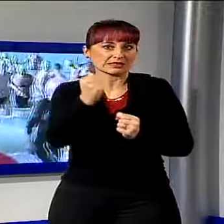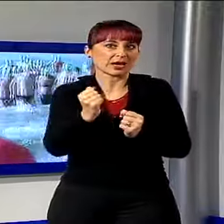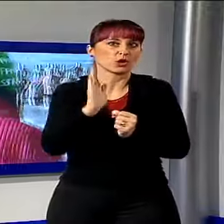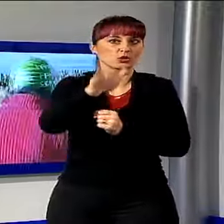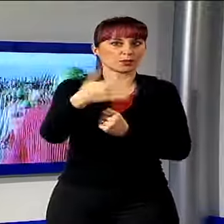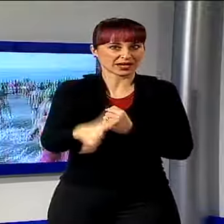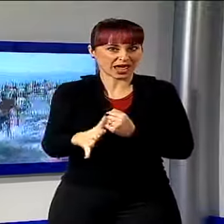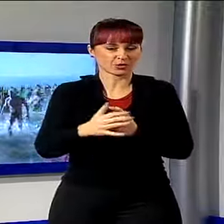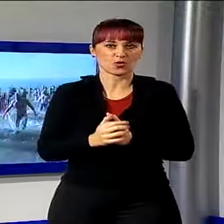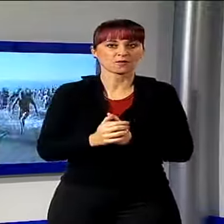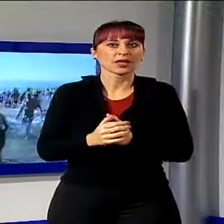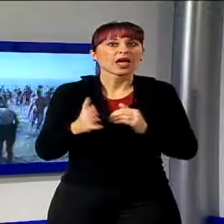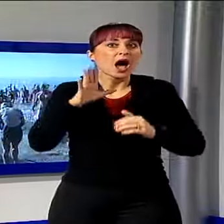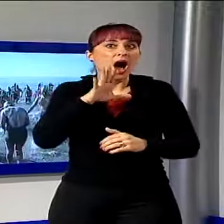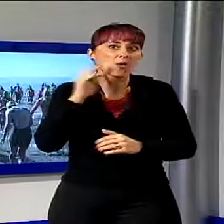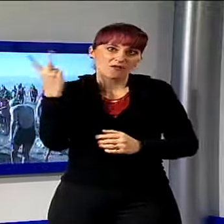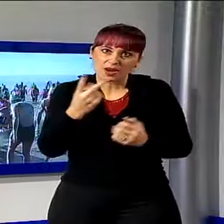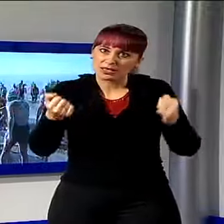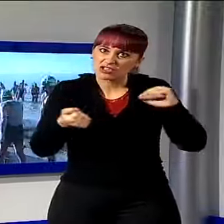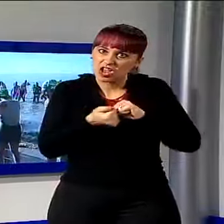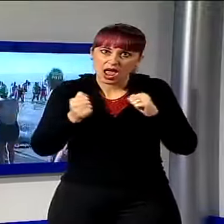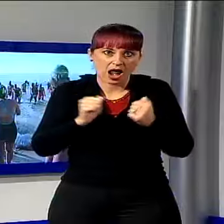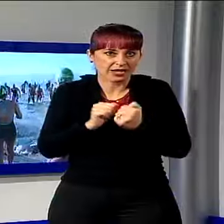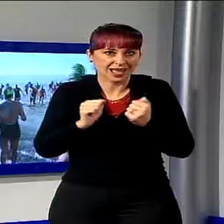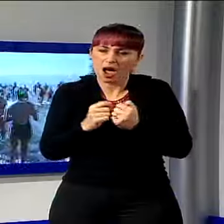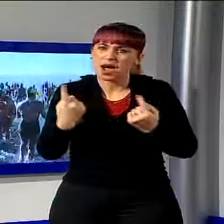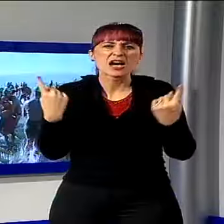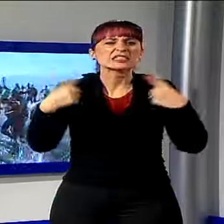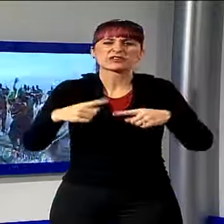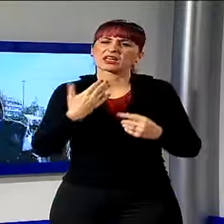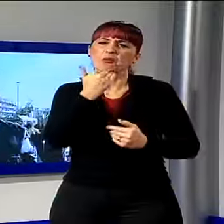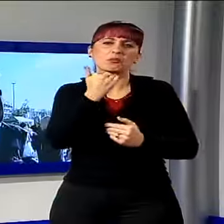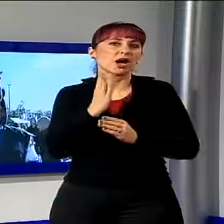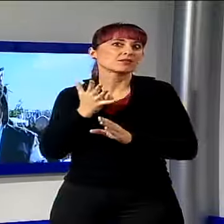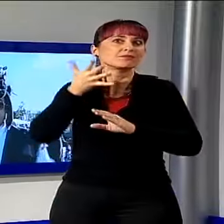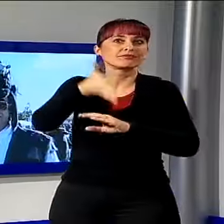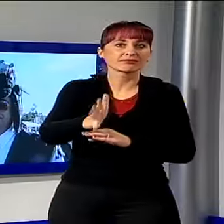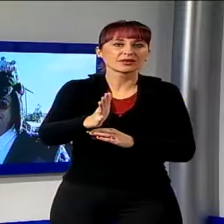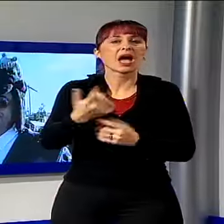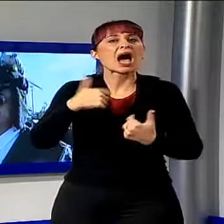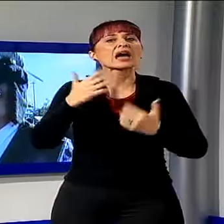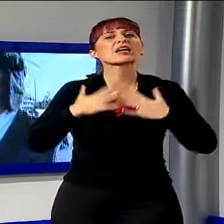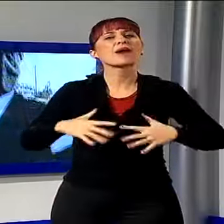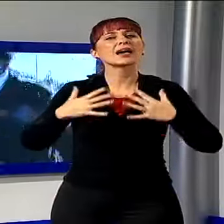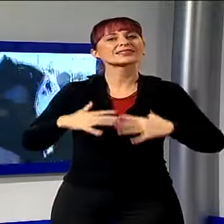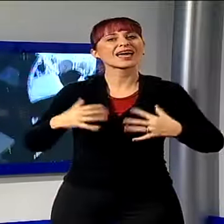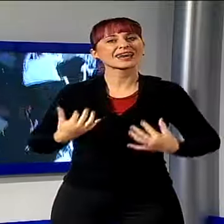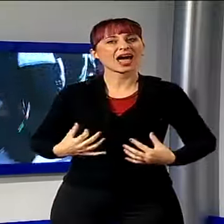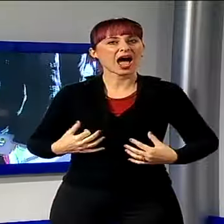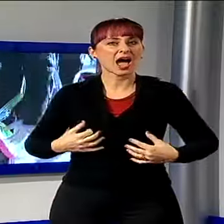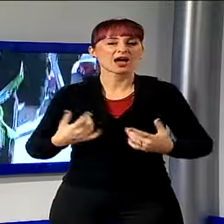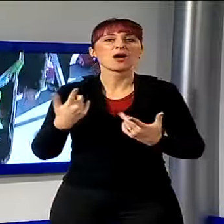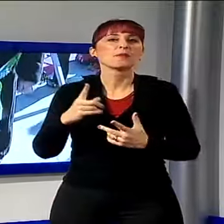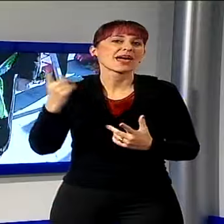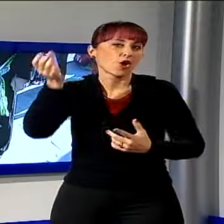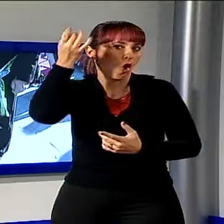acque gelide del mare antistante Piazza Mazzini si sono tuffati, anche mascherati nel modo più originale. Come segno benaugurante